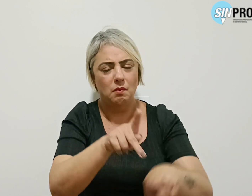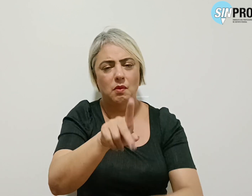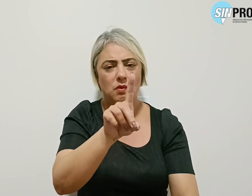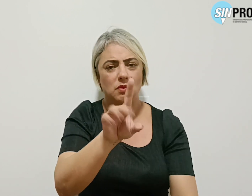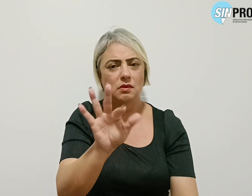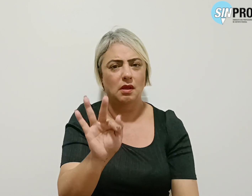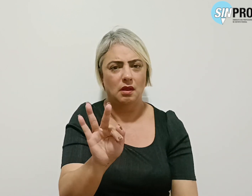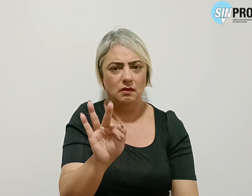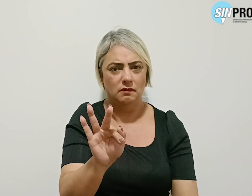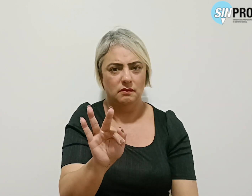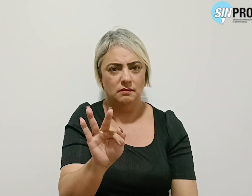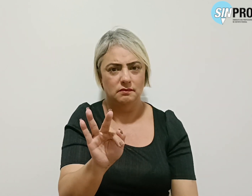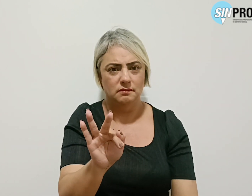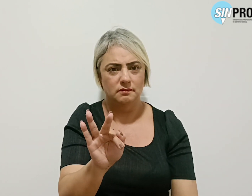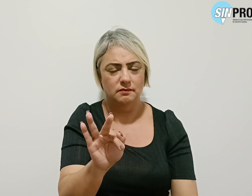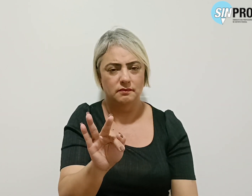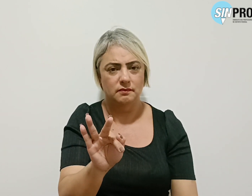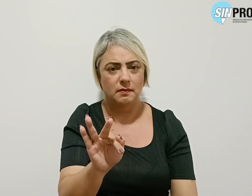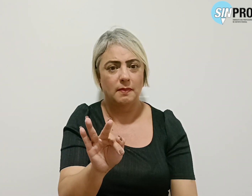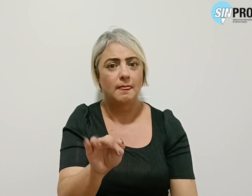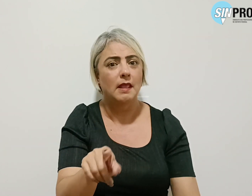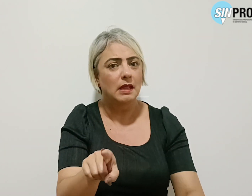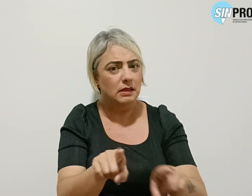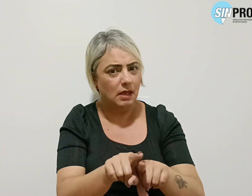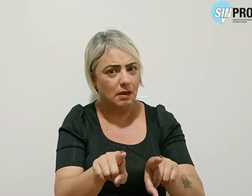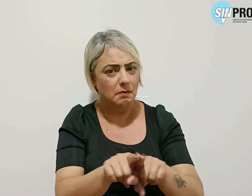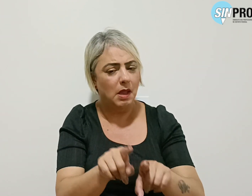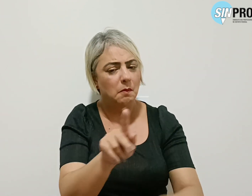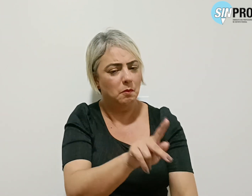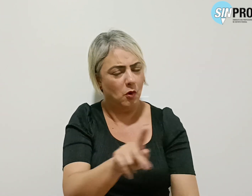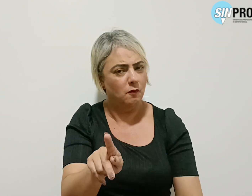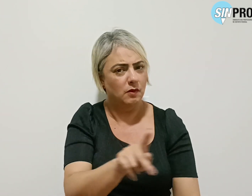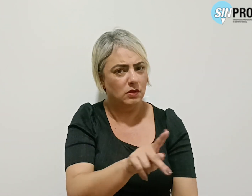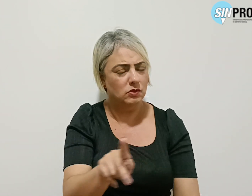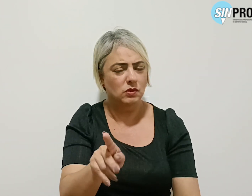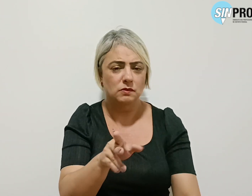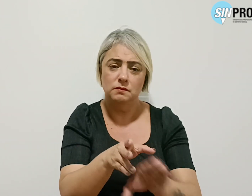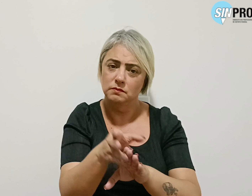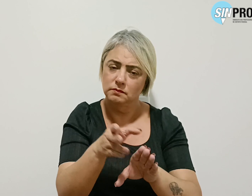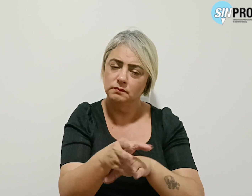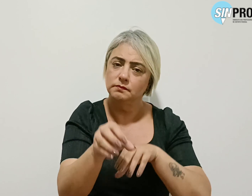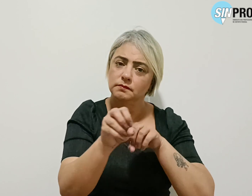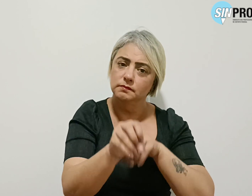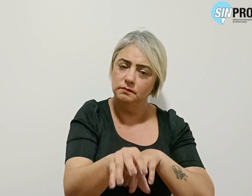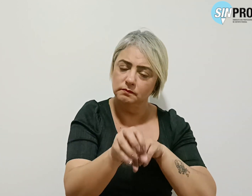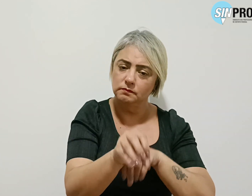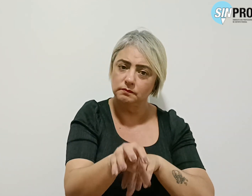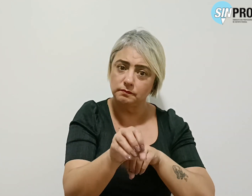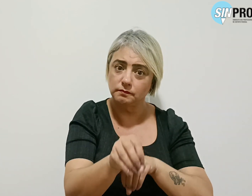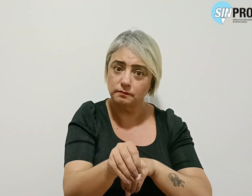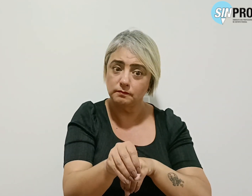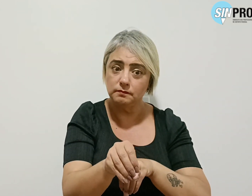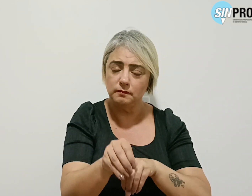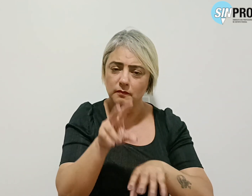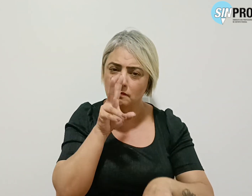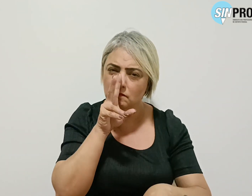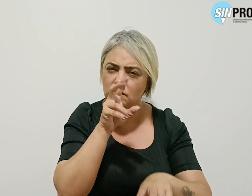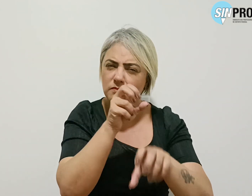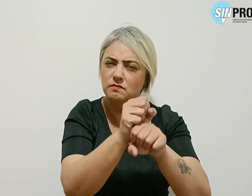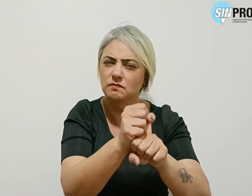Federal. Na mesma medida, professores e orientadores educacionais fortaleceram a